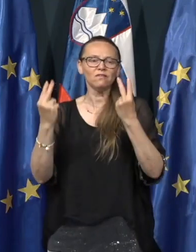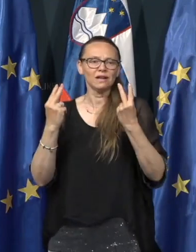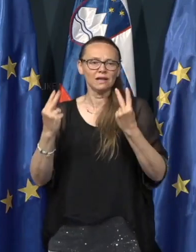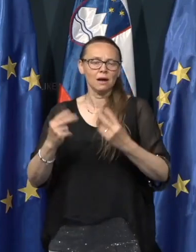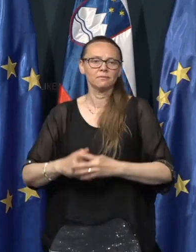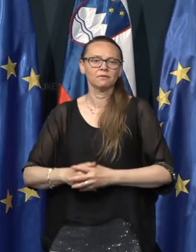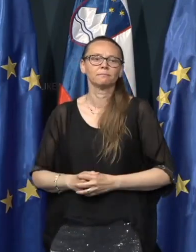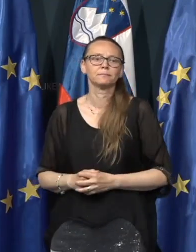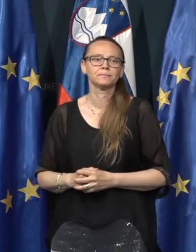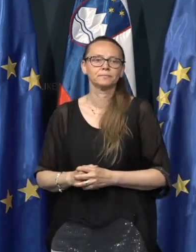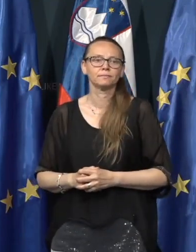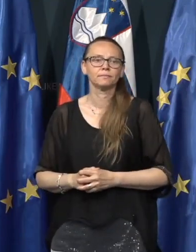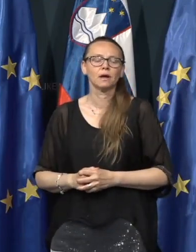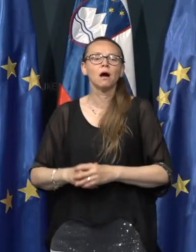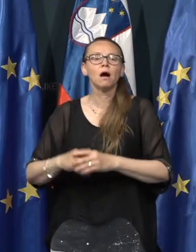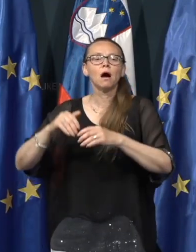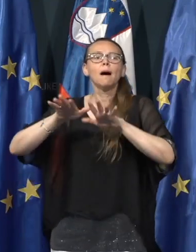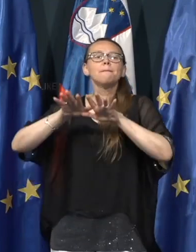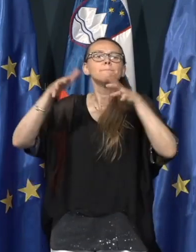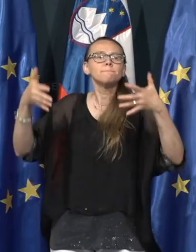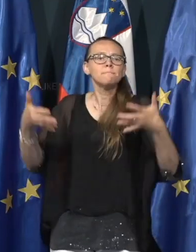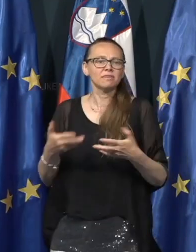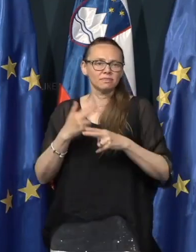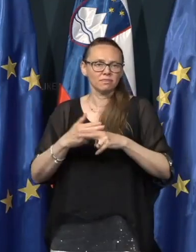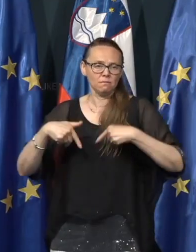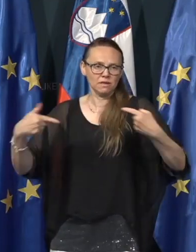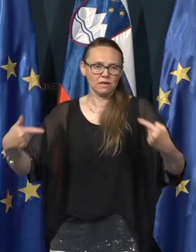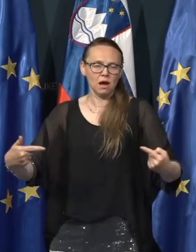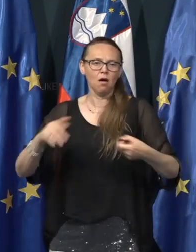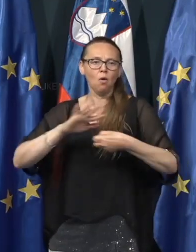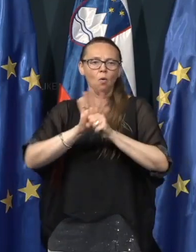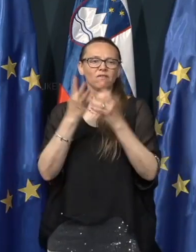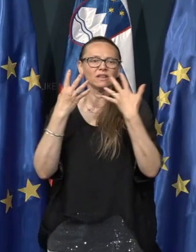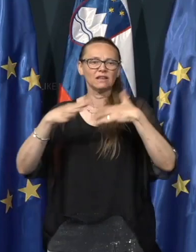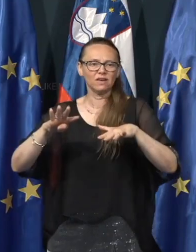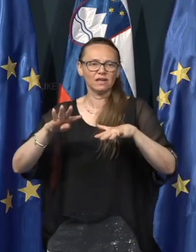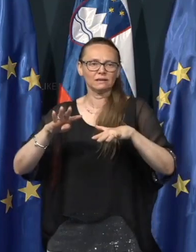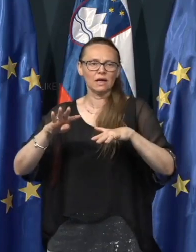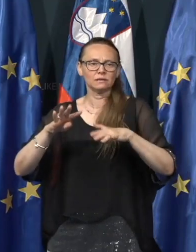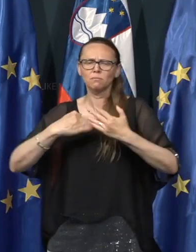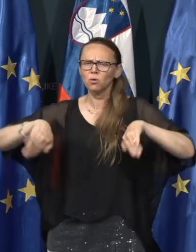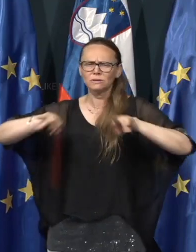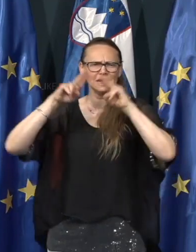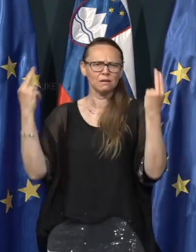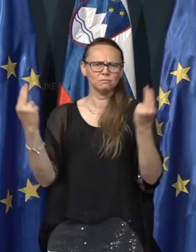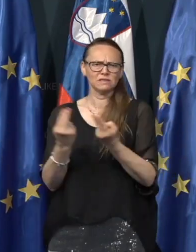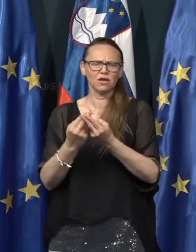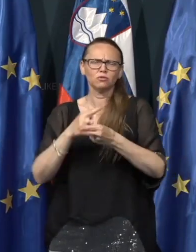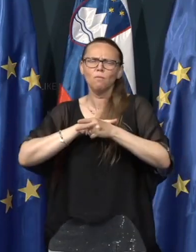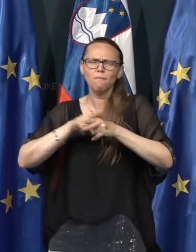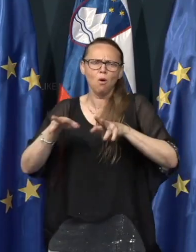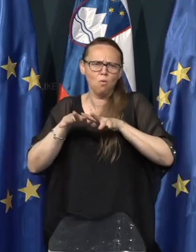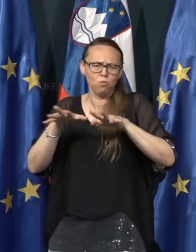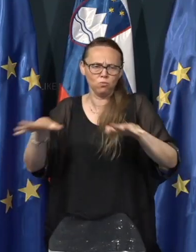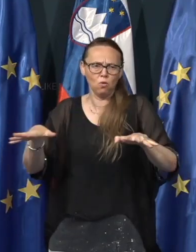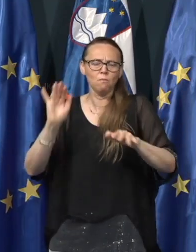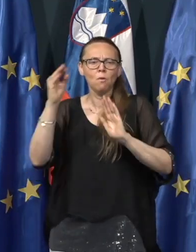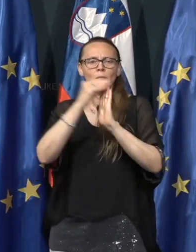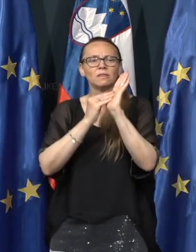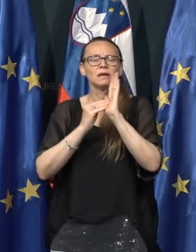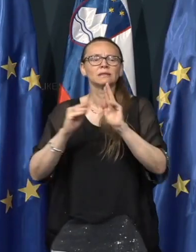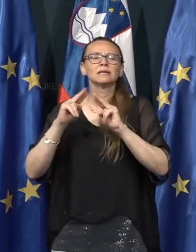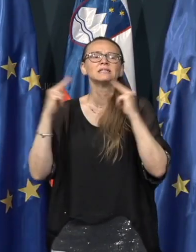Pandemija COVID-19 je po svetu v polnem zamahu. Po podatkih